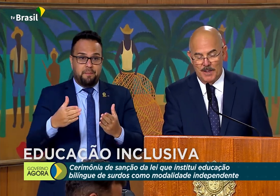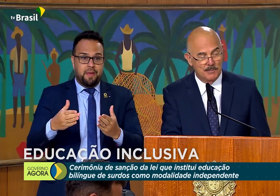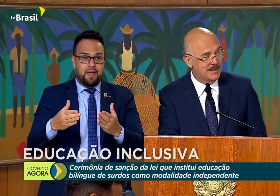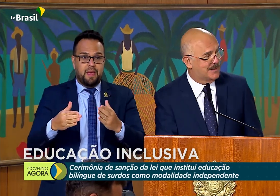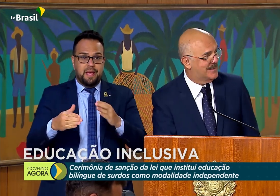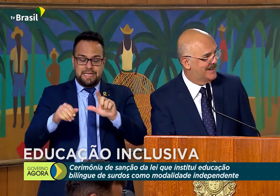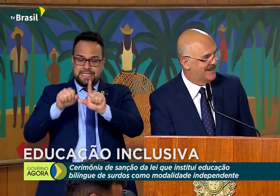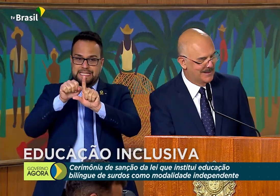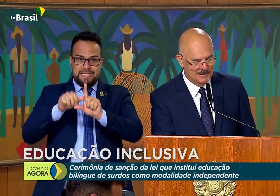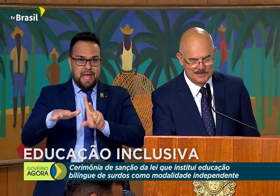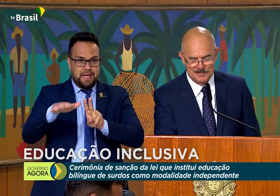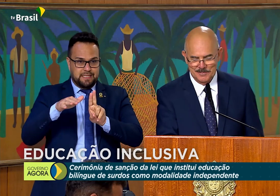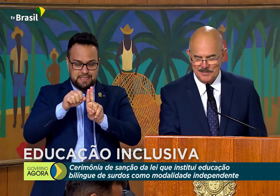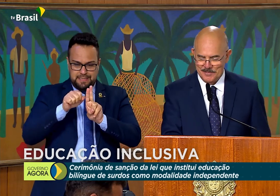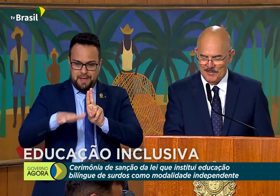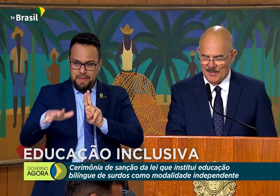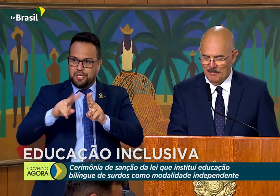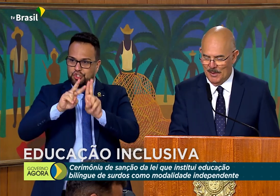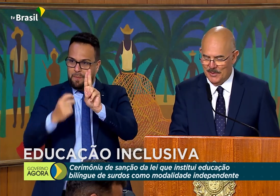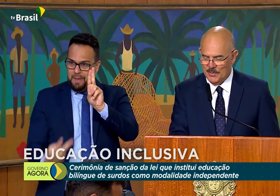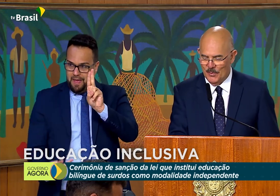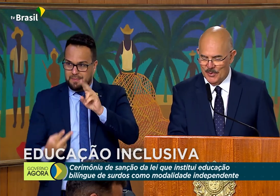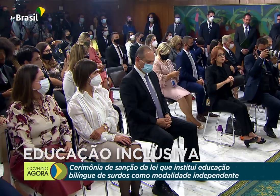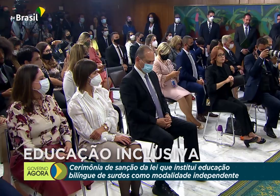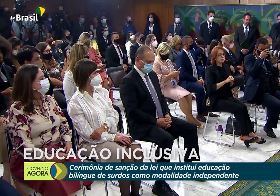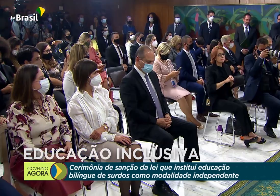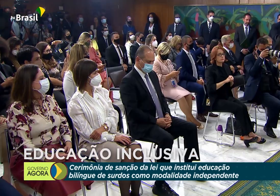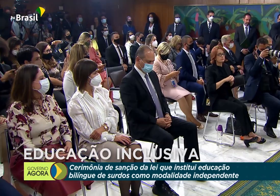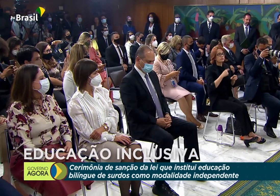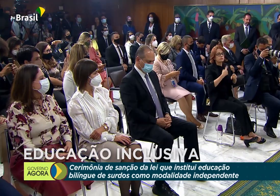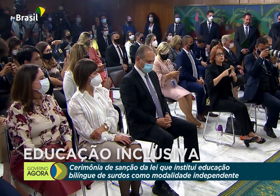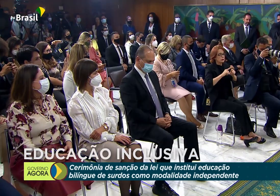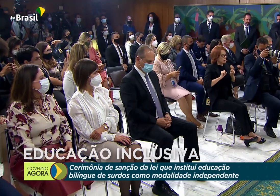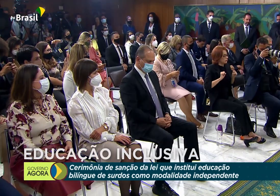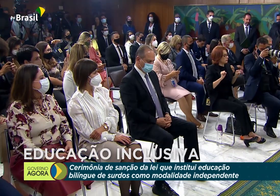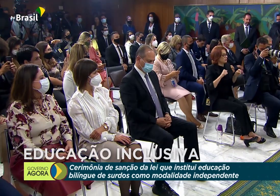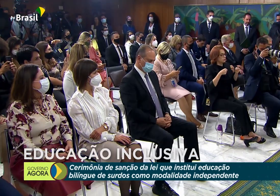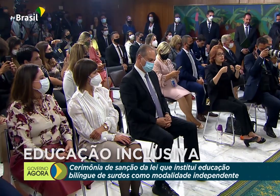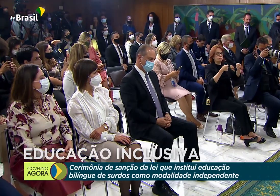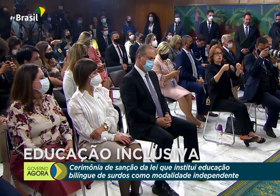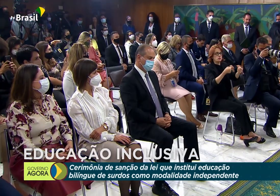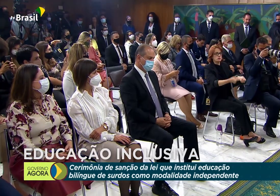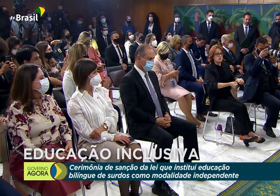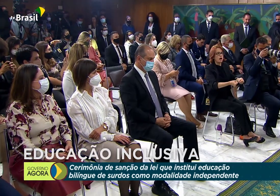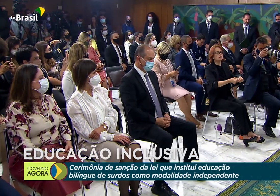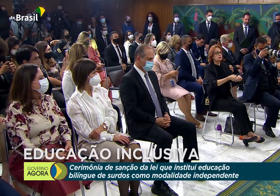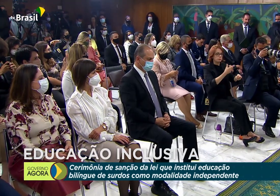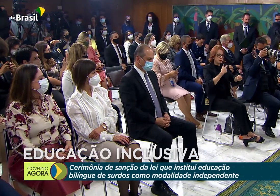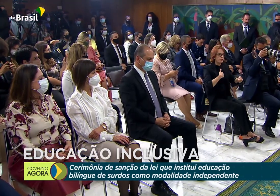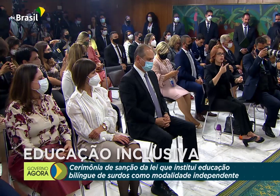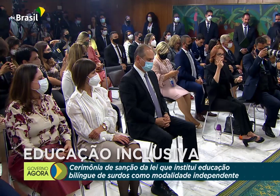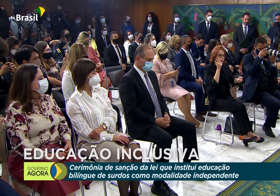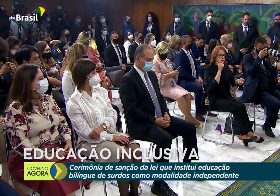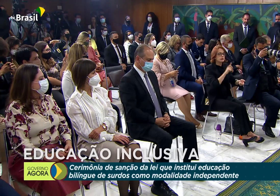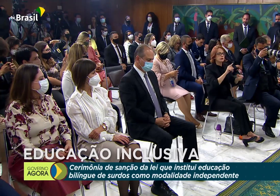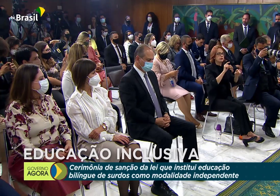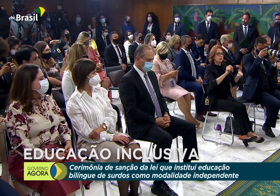PEBES, pelo esforço de materializar as necessidades das comunidades que